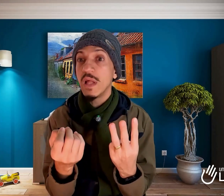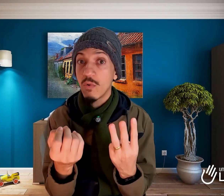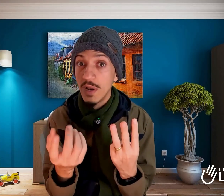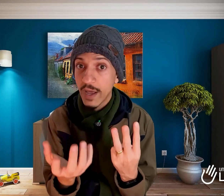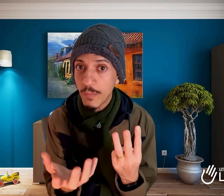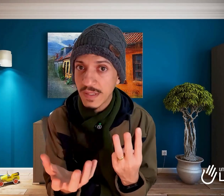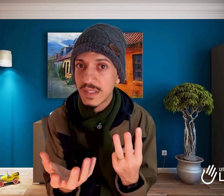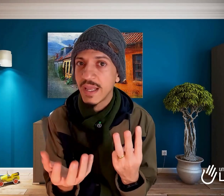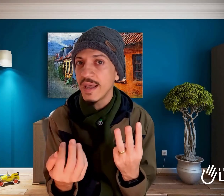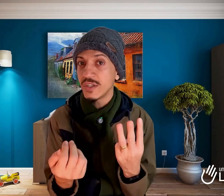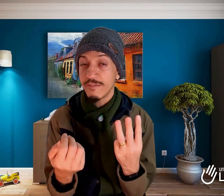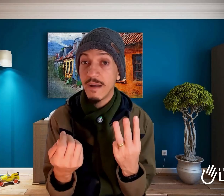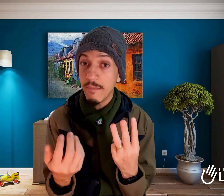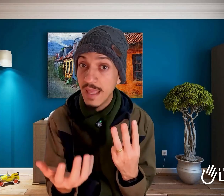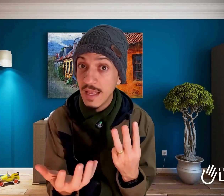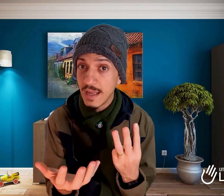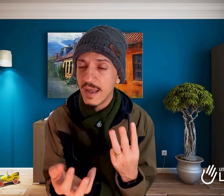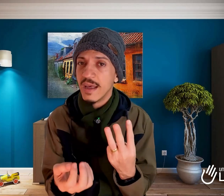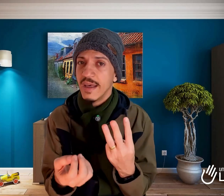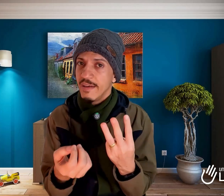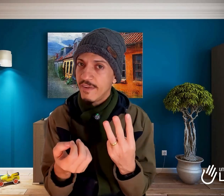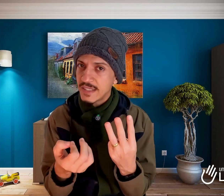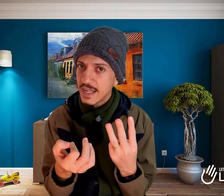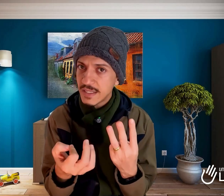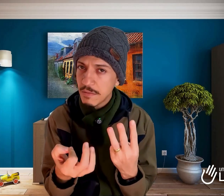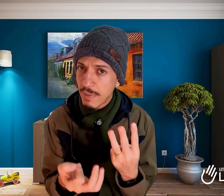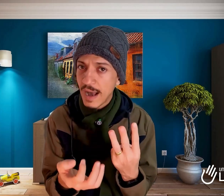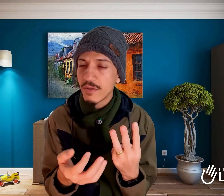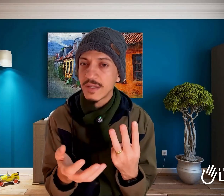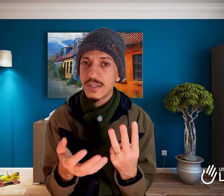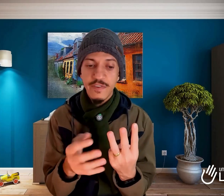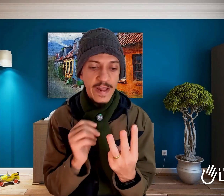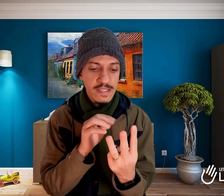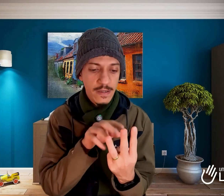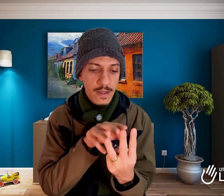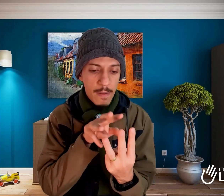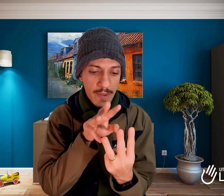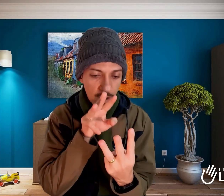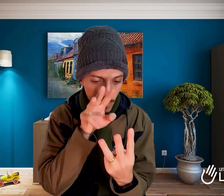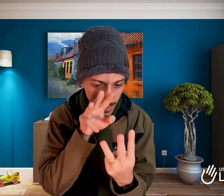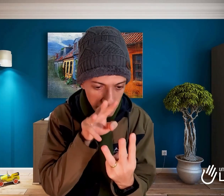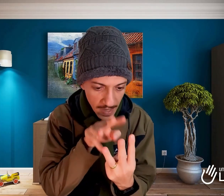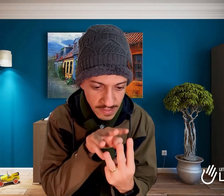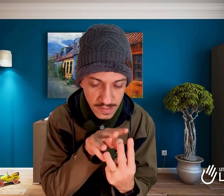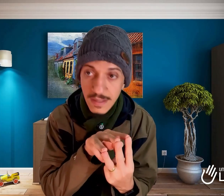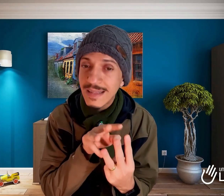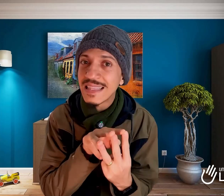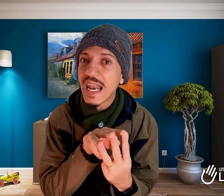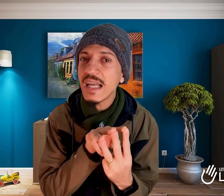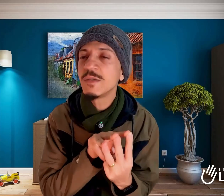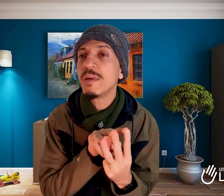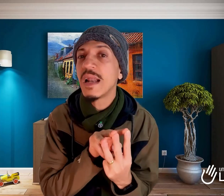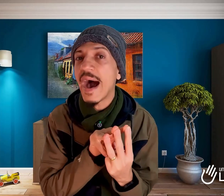acolher o paciente, a família e fazer esse impacto e essa diferença, percorrem esses três pilares